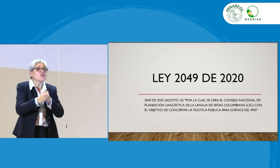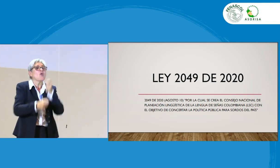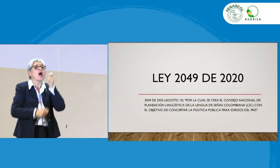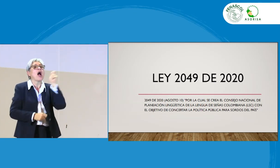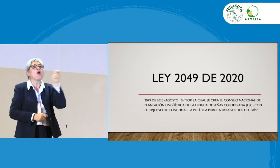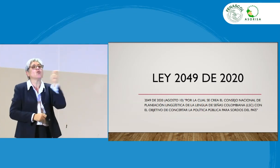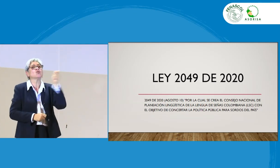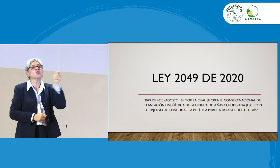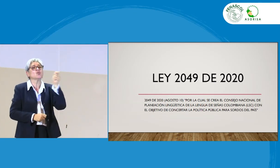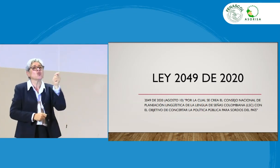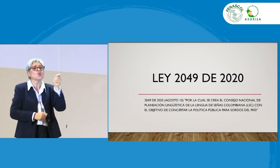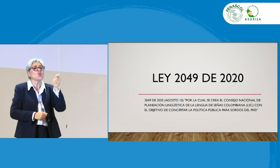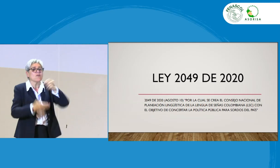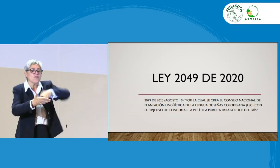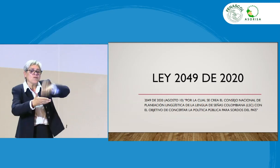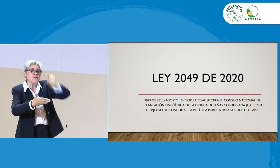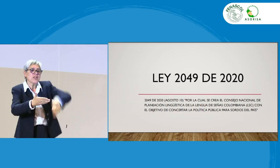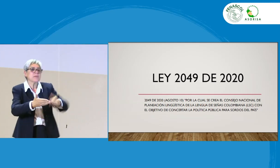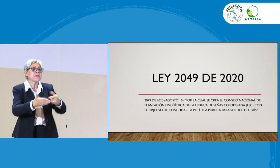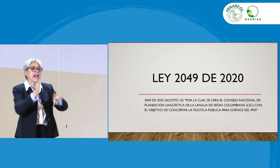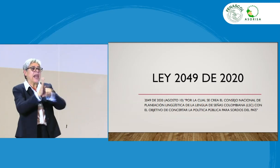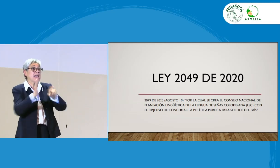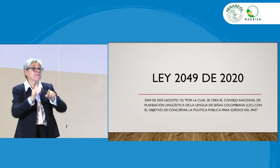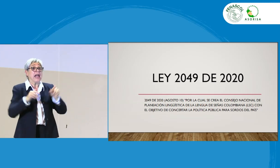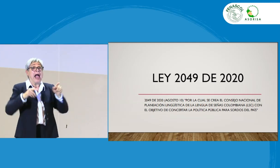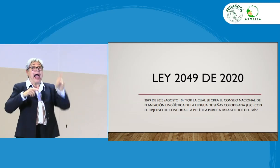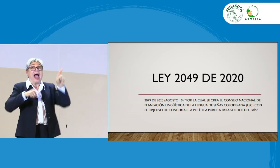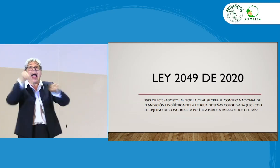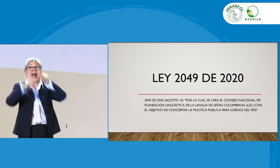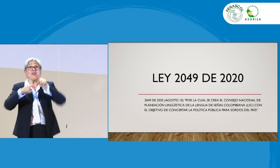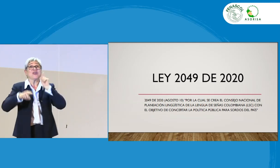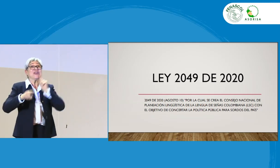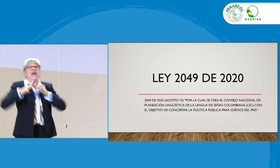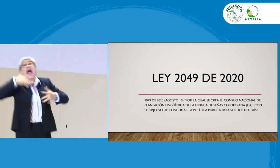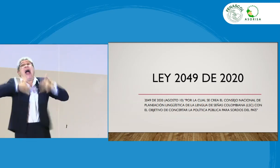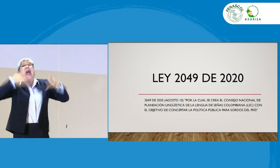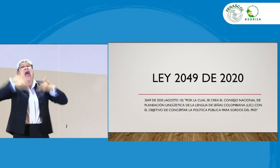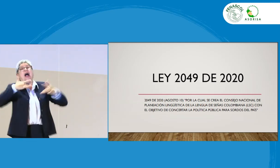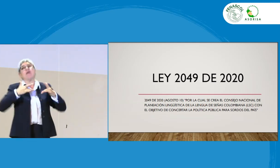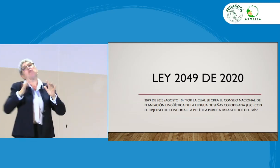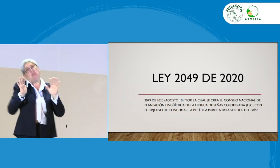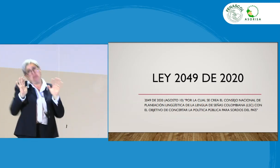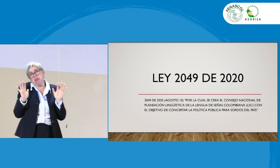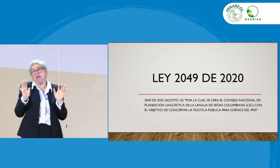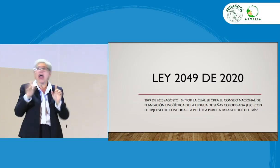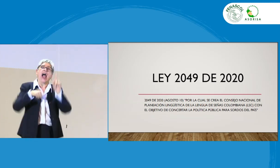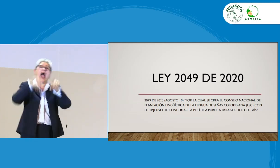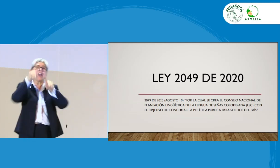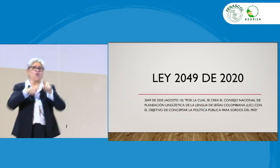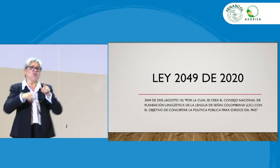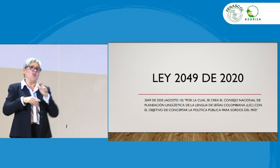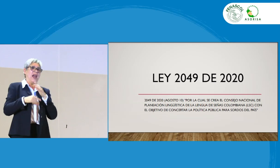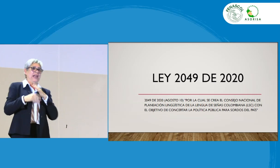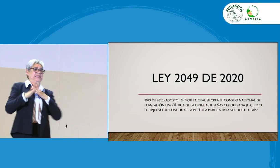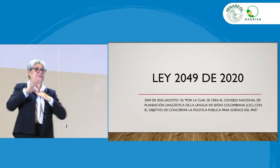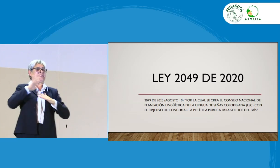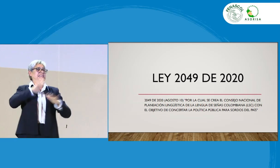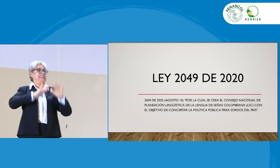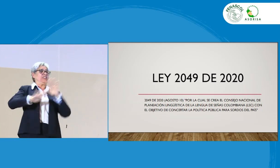y se hizo, se tramitó la ley y que todos, la verdad, estábamos muy contentos porque se había expedido esta